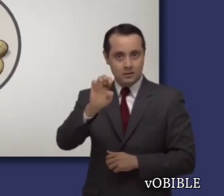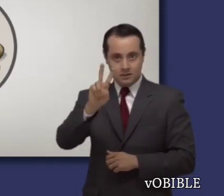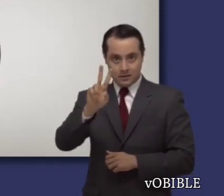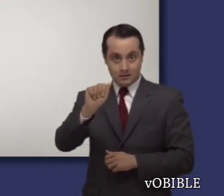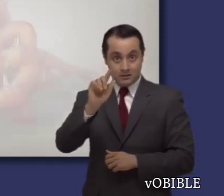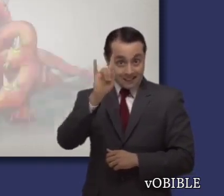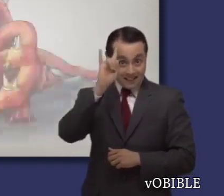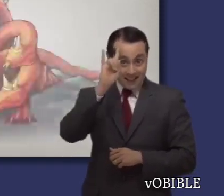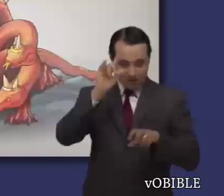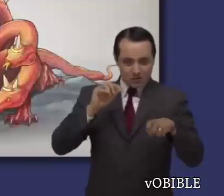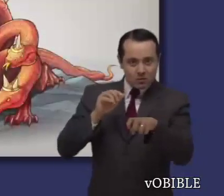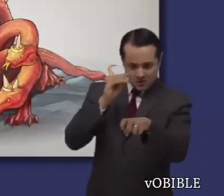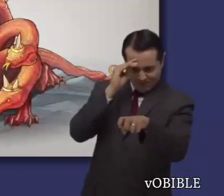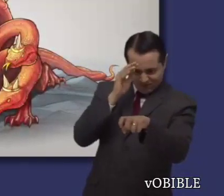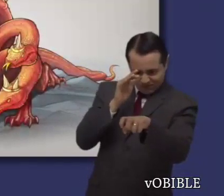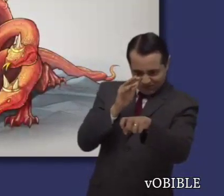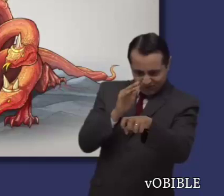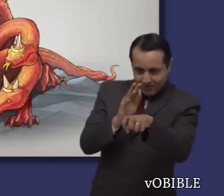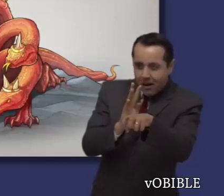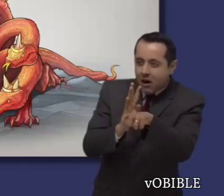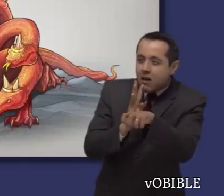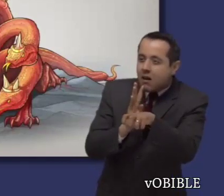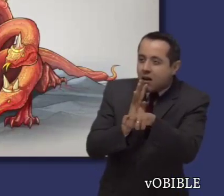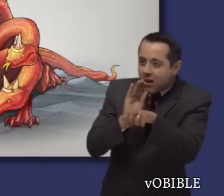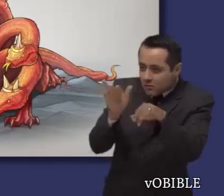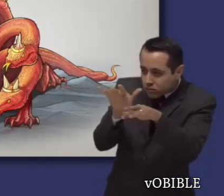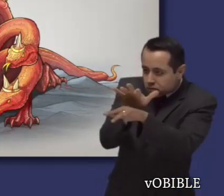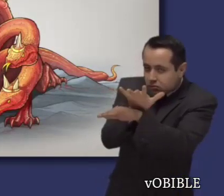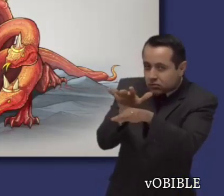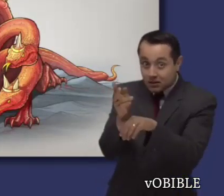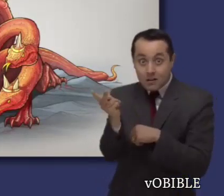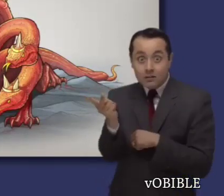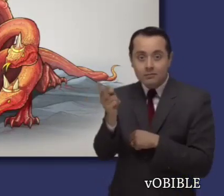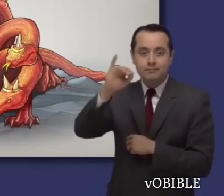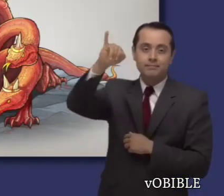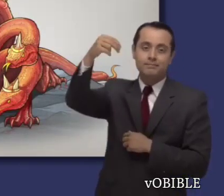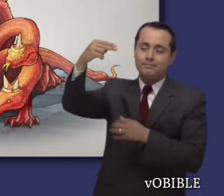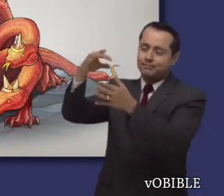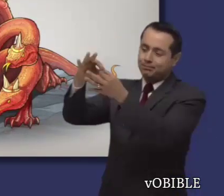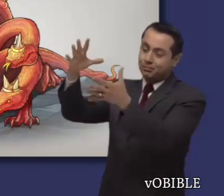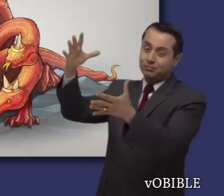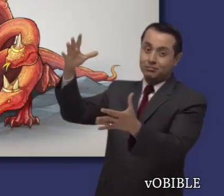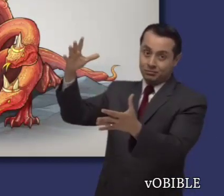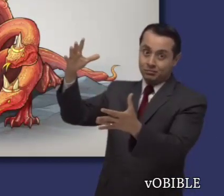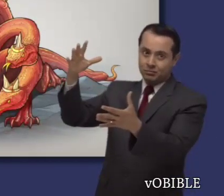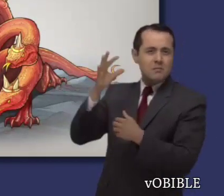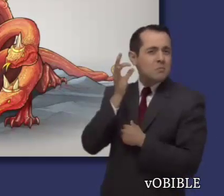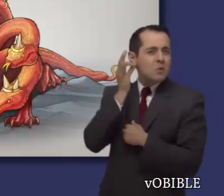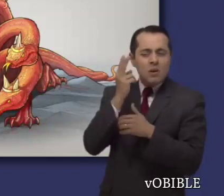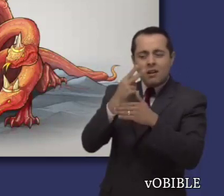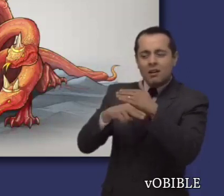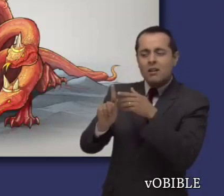Apocalipsis aclara que la serpiente original es Satanás el diablo. Él usó una serpiente para provocar la